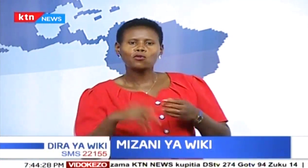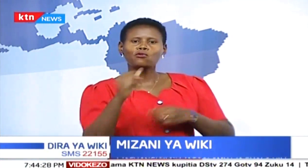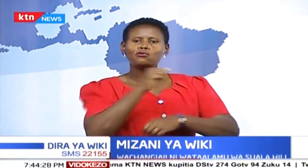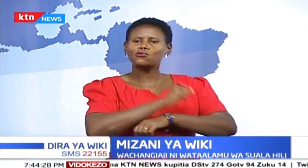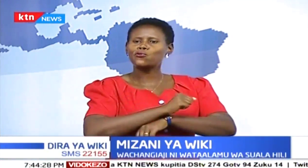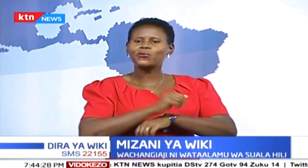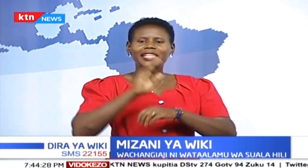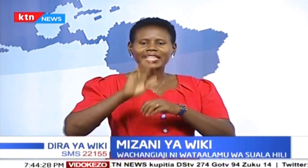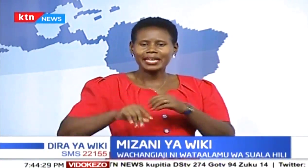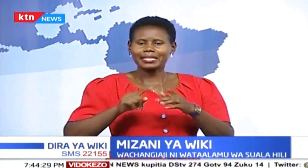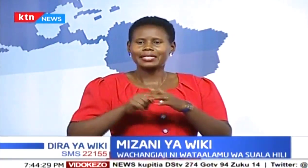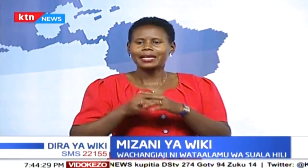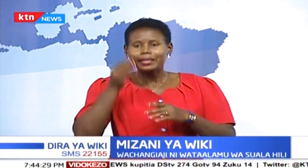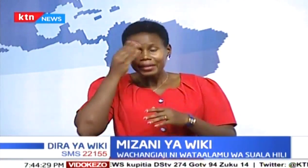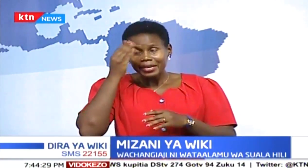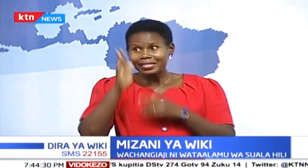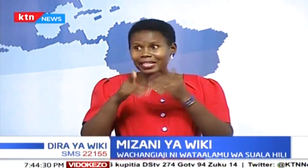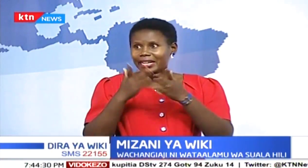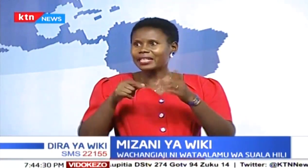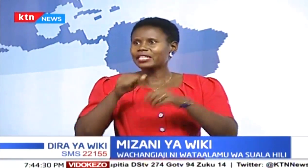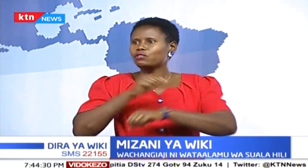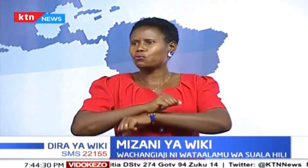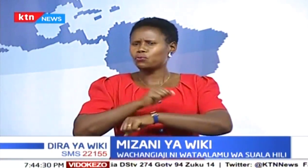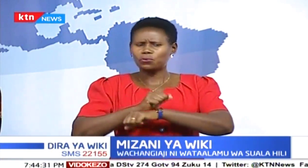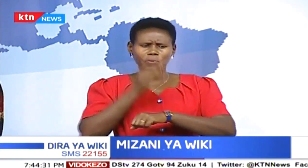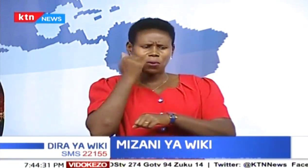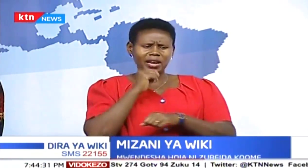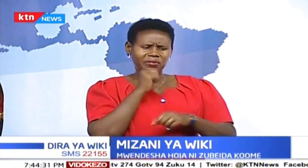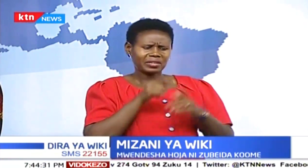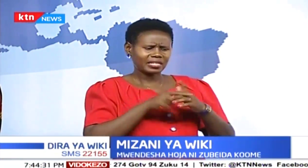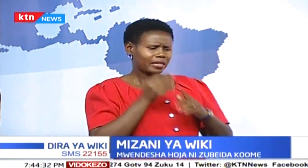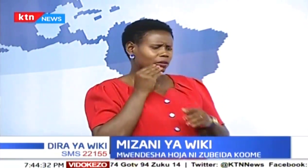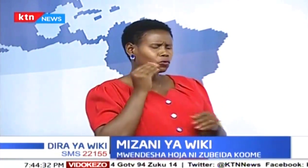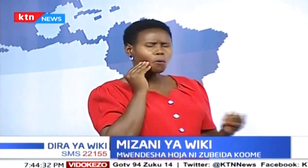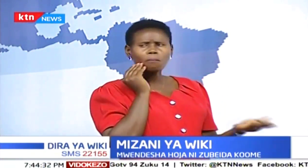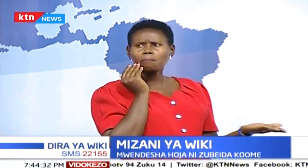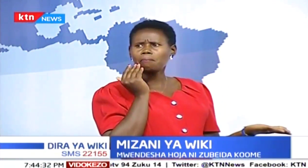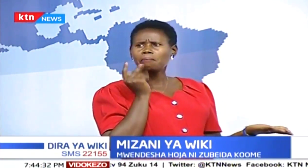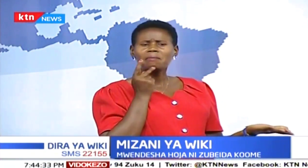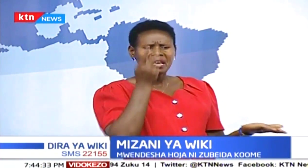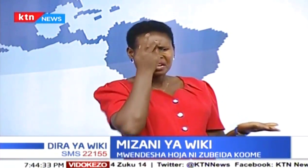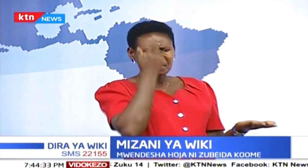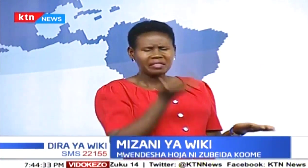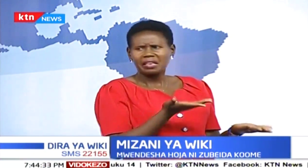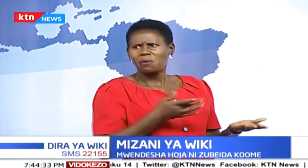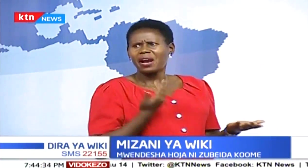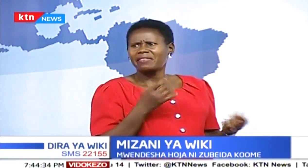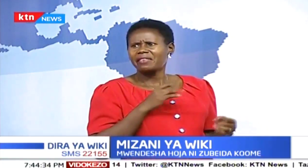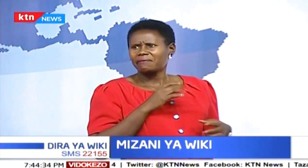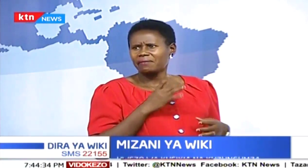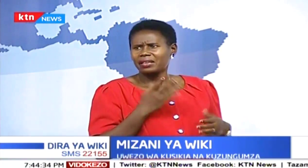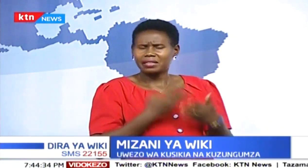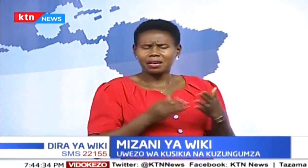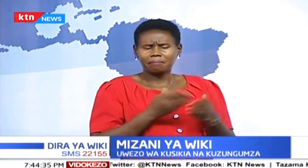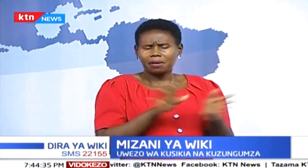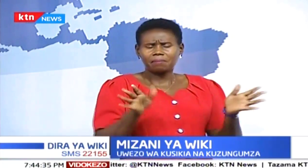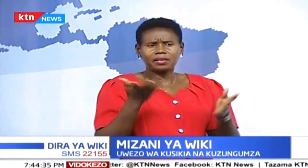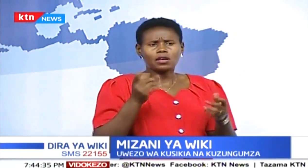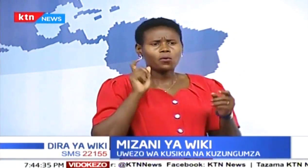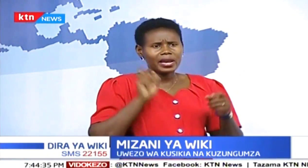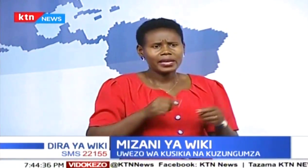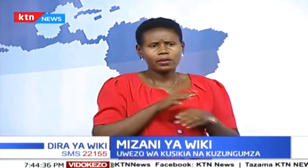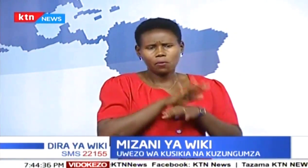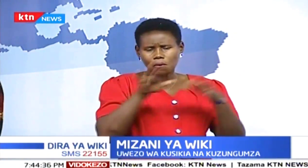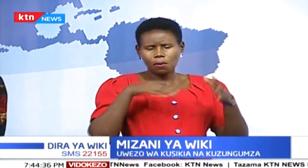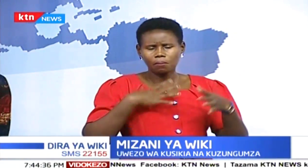kujua haki yake, kujua hali yake, lazima uweze kuu, kuwa na mazunguzu na ye. Pengine baba na mama